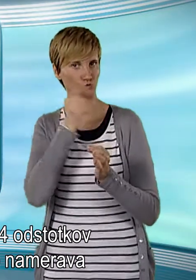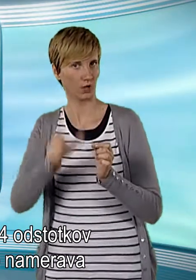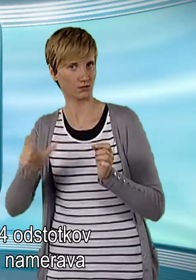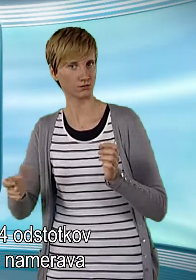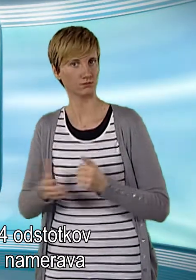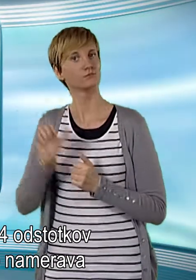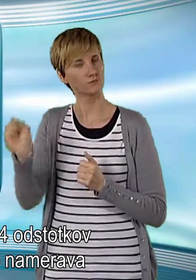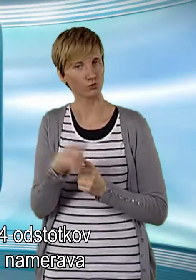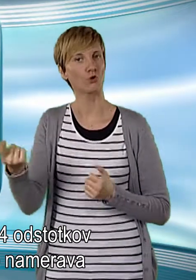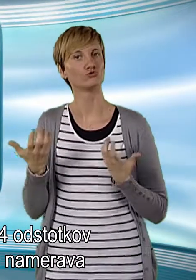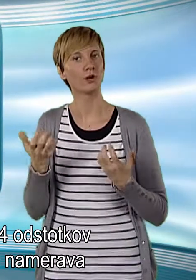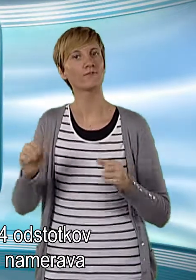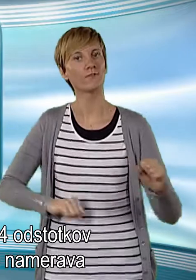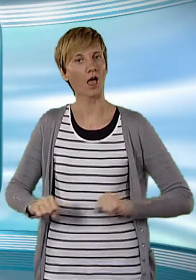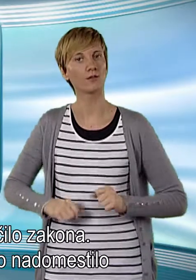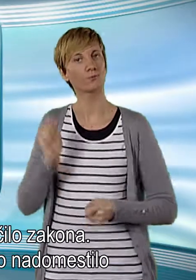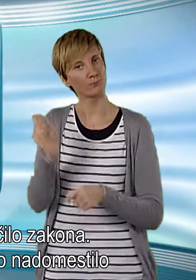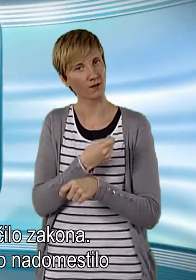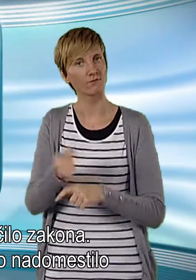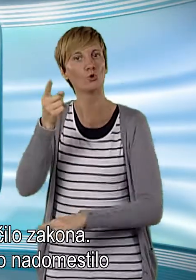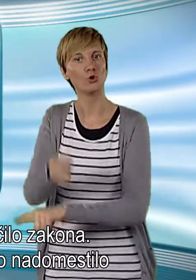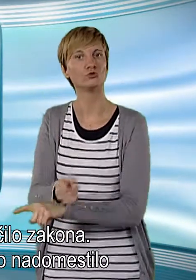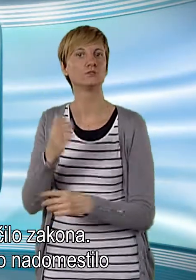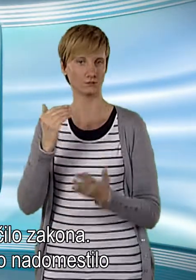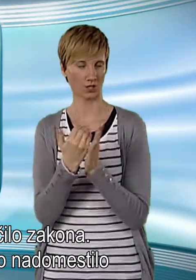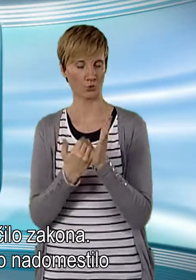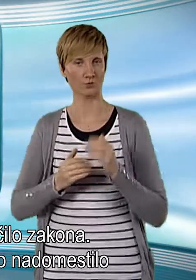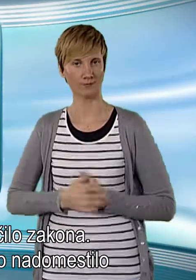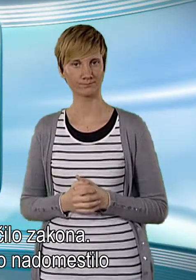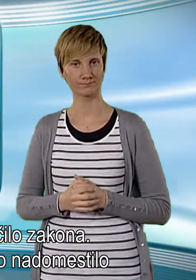učencev, zato namerava vlada popraviti določilo zakona.